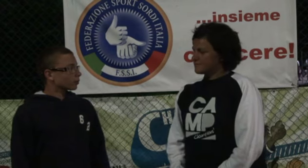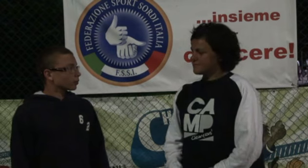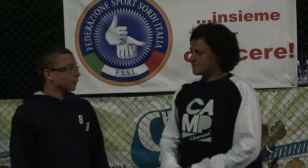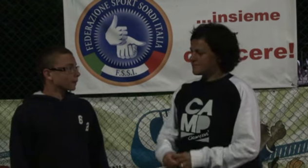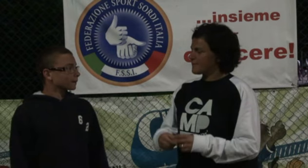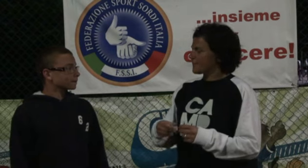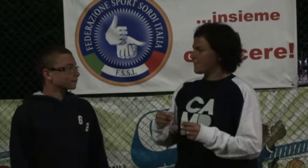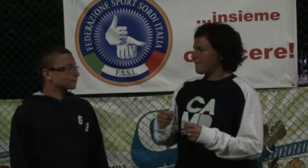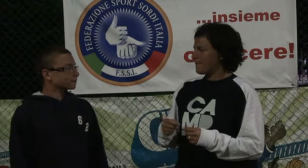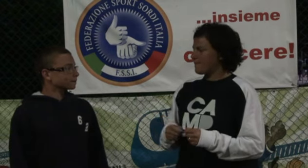di noi, condividiamo tutto.